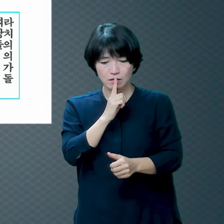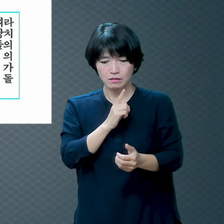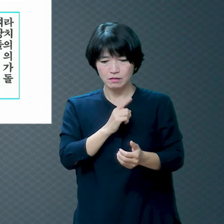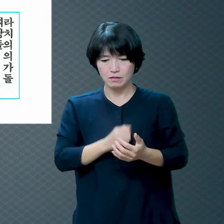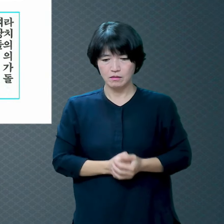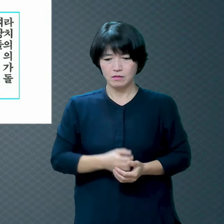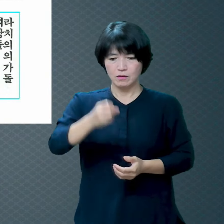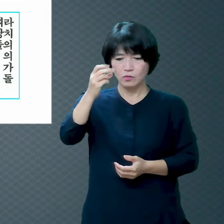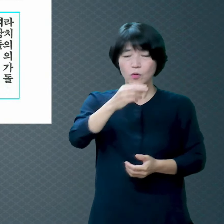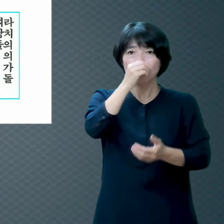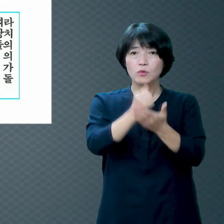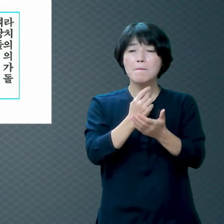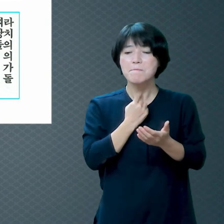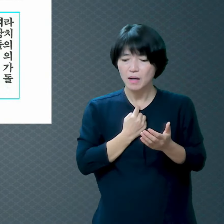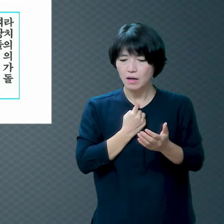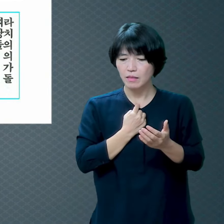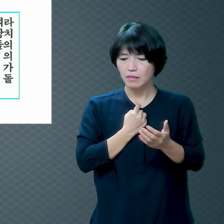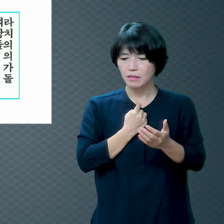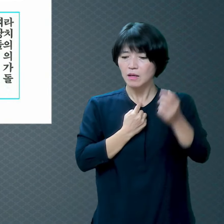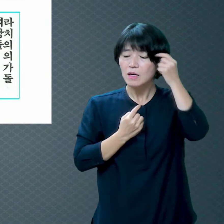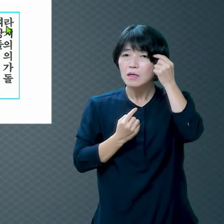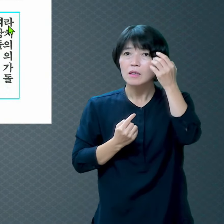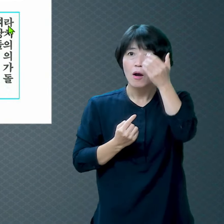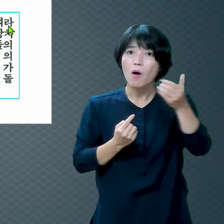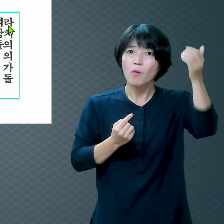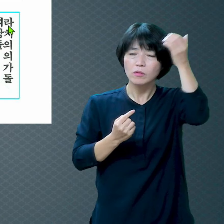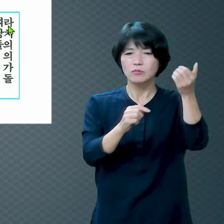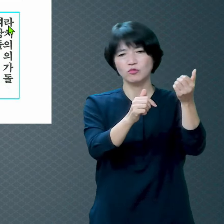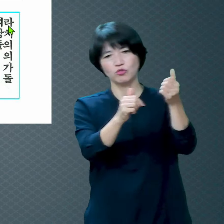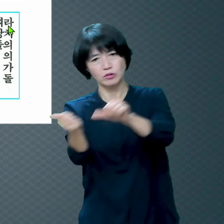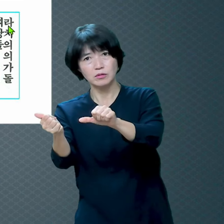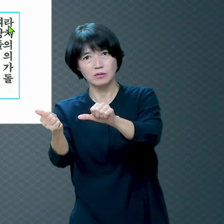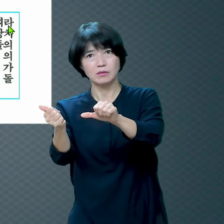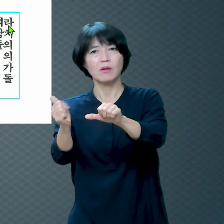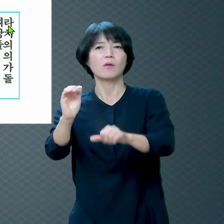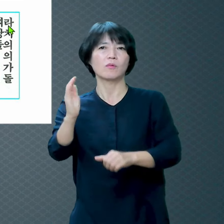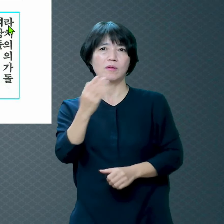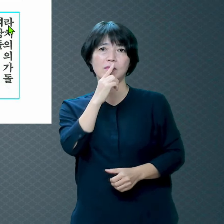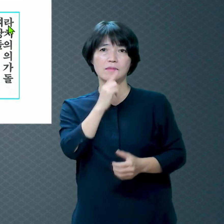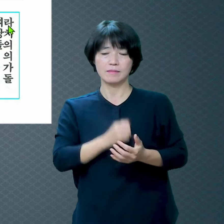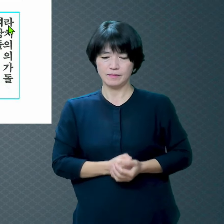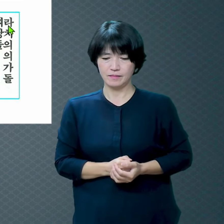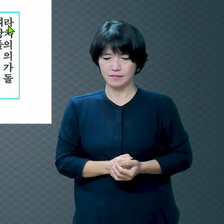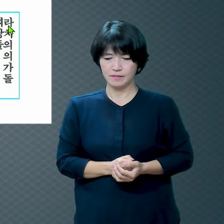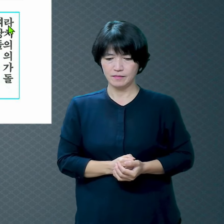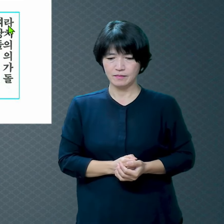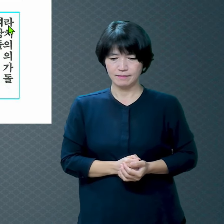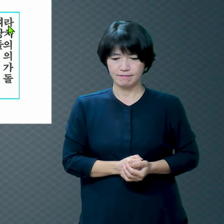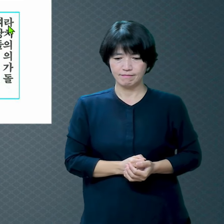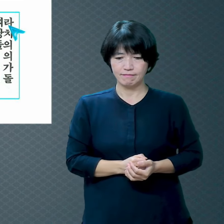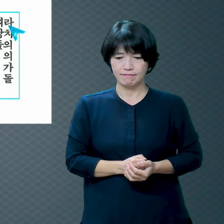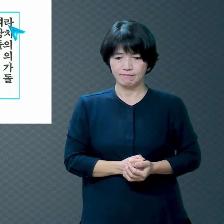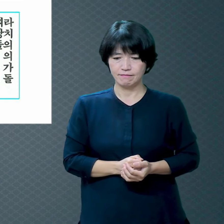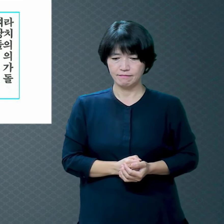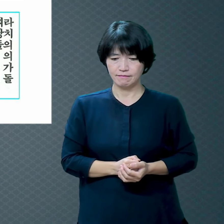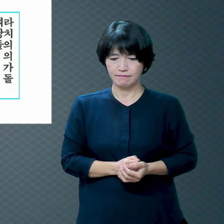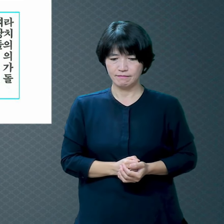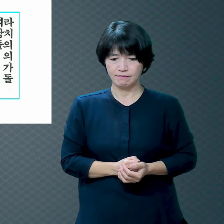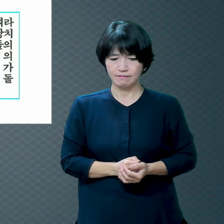범죄하는 그 영혼은 죽을지라 아담이